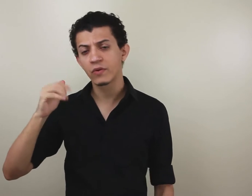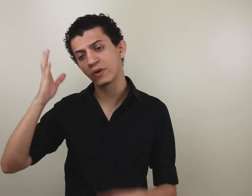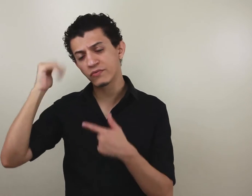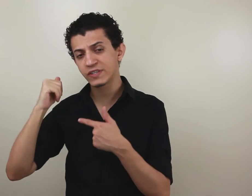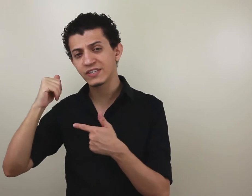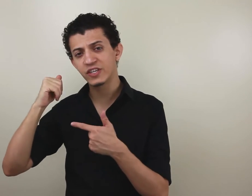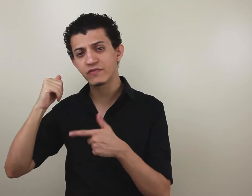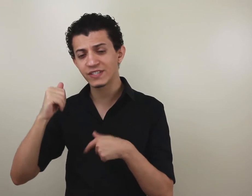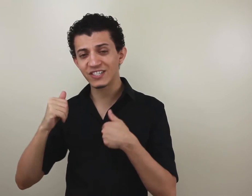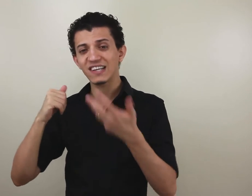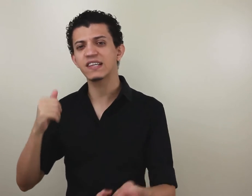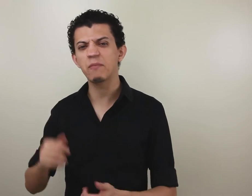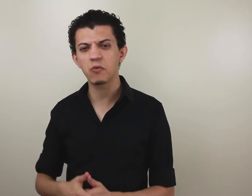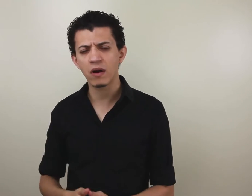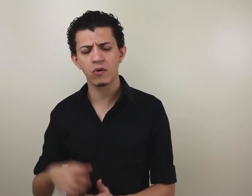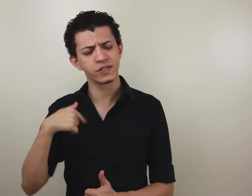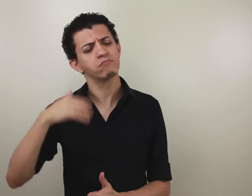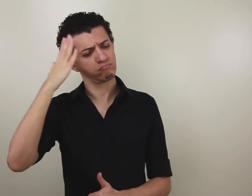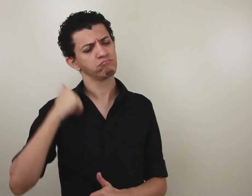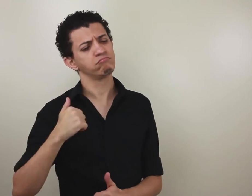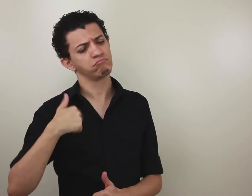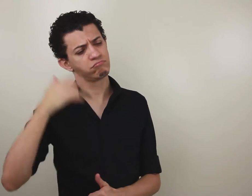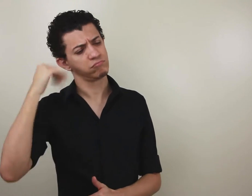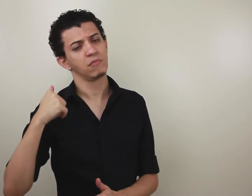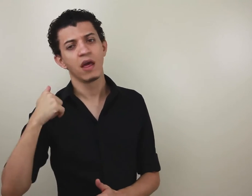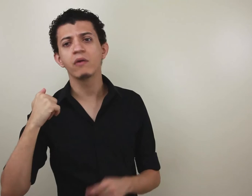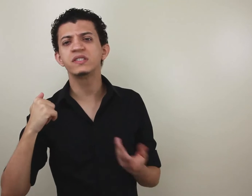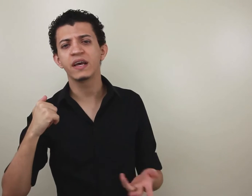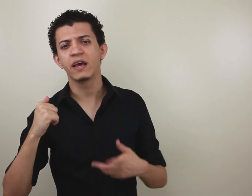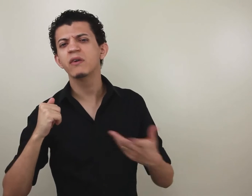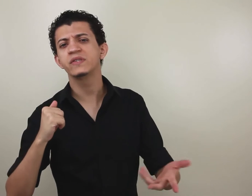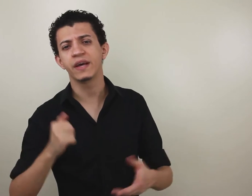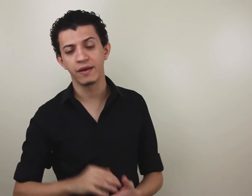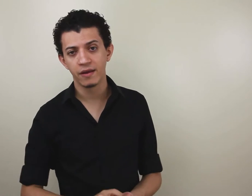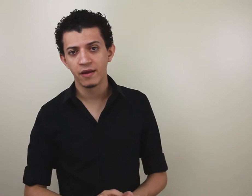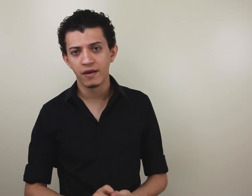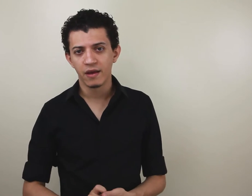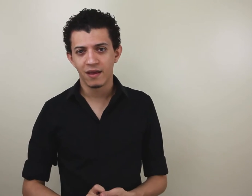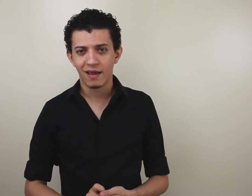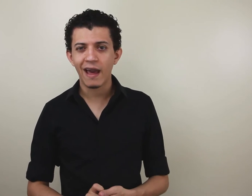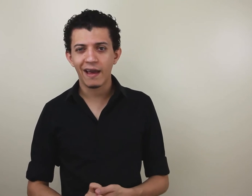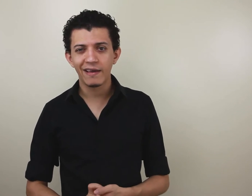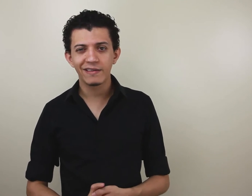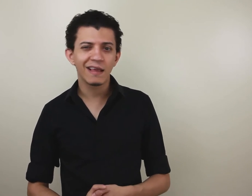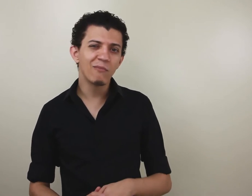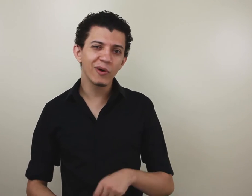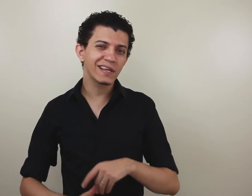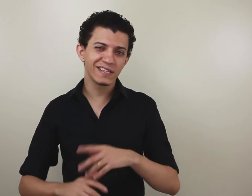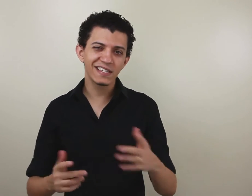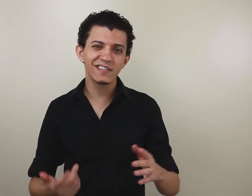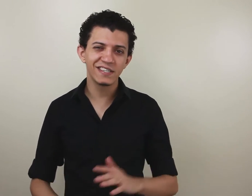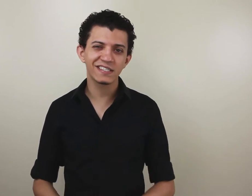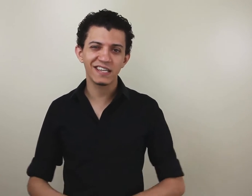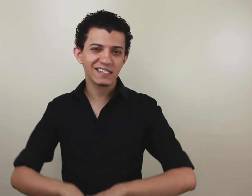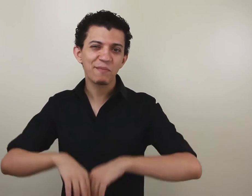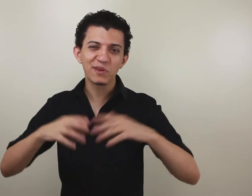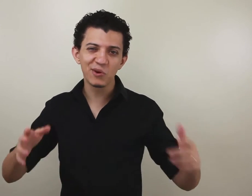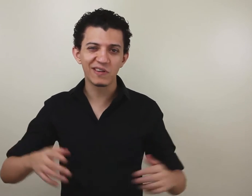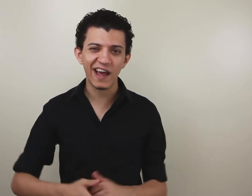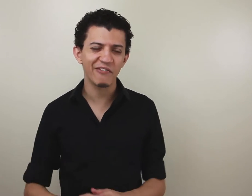quando você diz que você já sabe alguma coisa. Eu sei, eu sei. É, e tem muita gente que diz que já sabe tudo, né? E